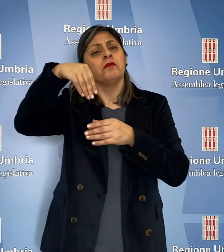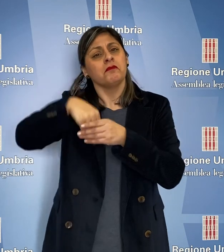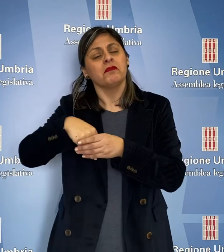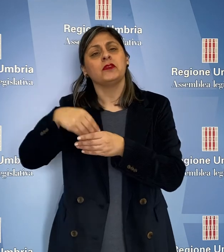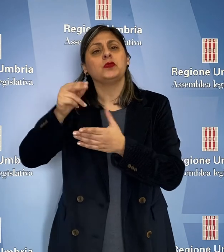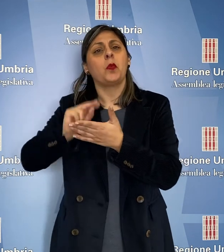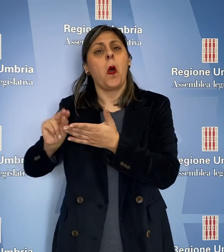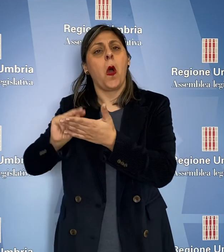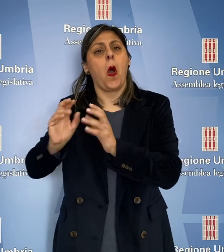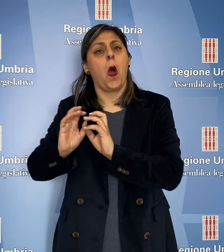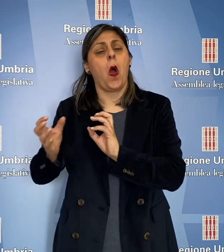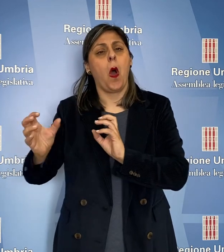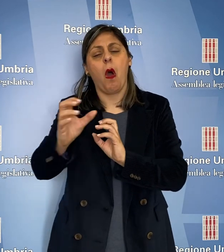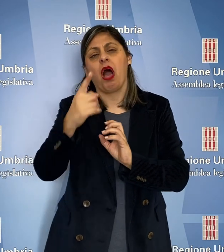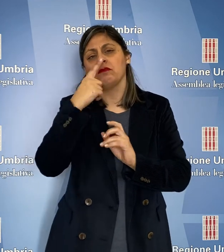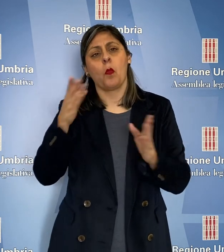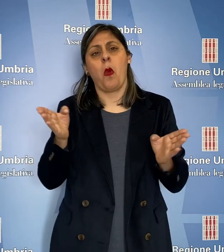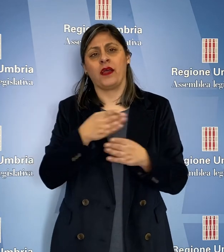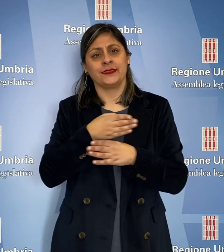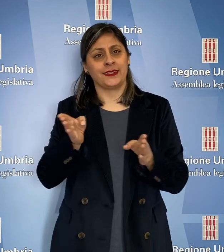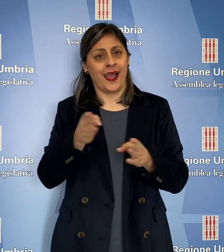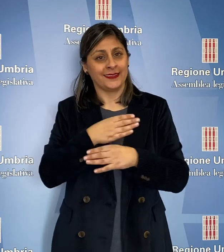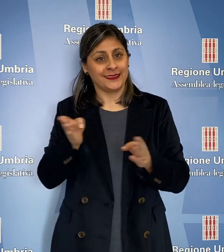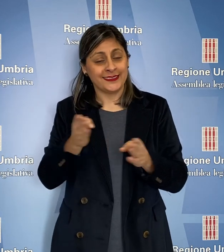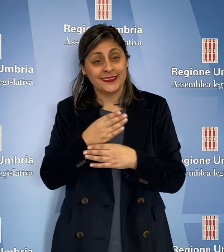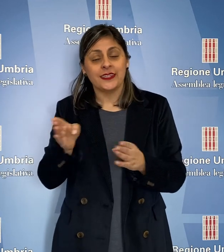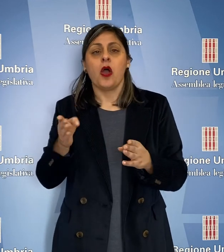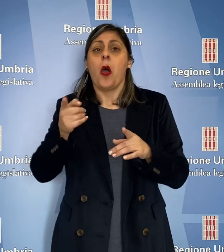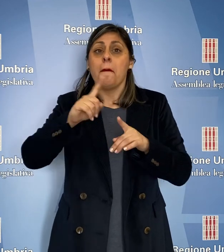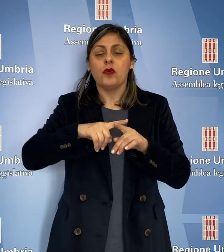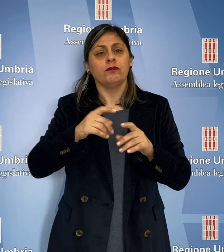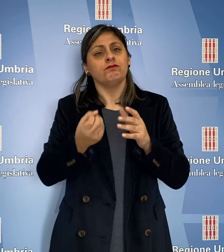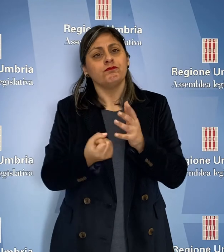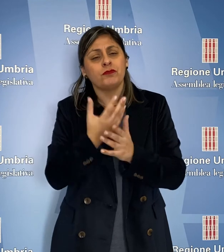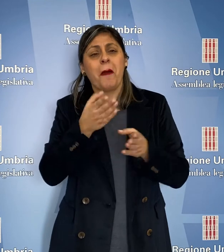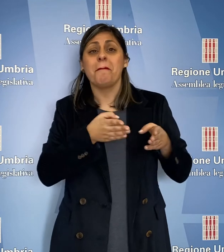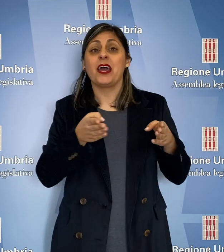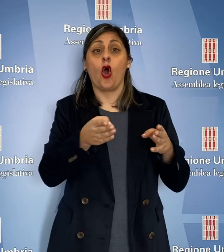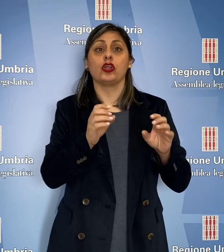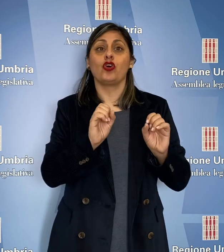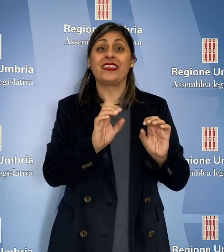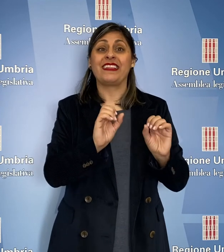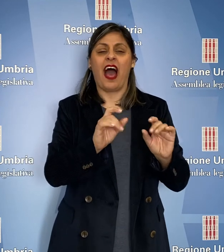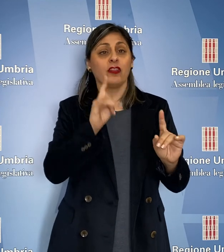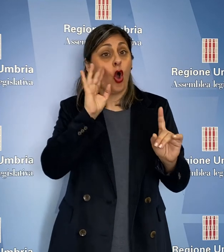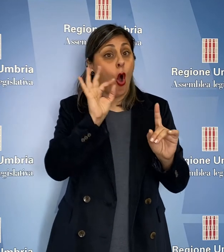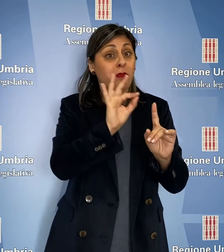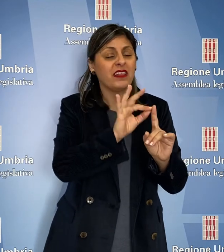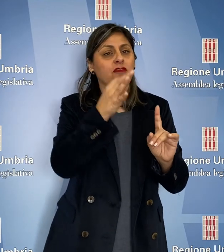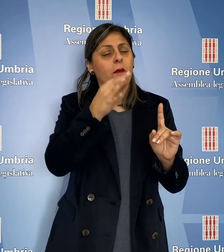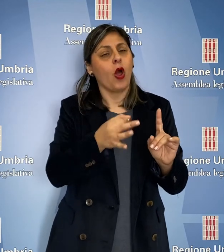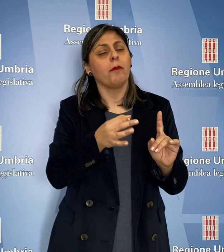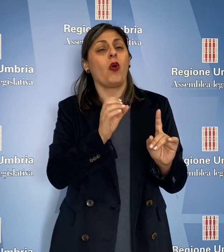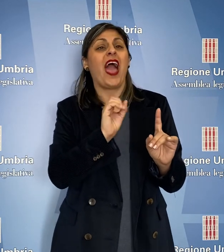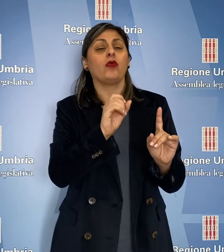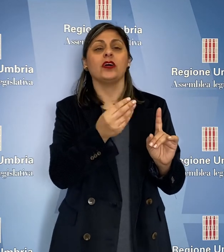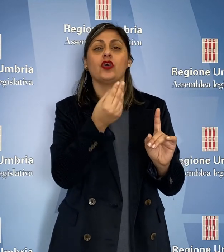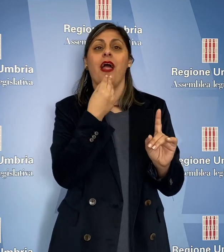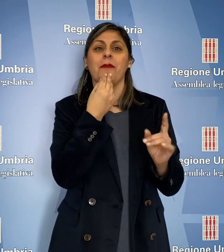presso le istituzioni scolastiche di ogni ordine e grado e con percorsi didattici finalizzati all'educazione e a una